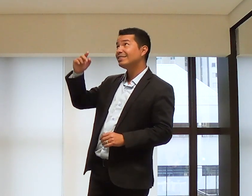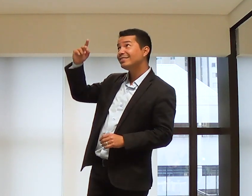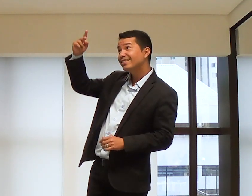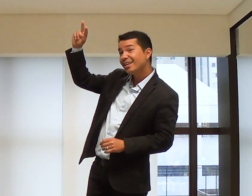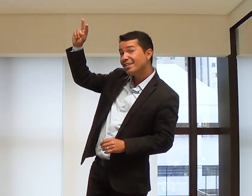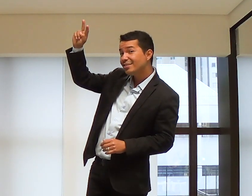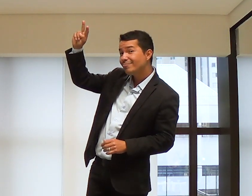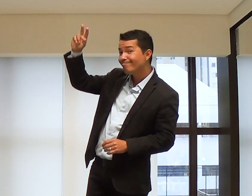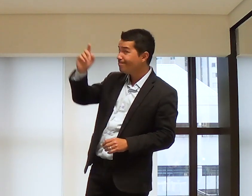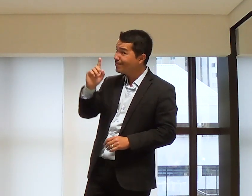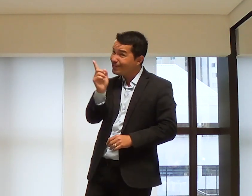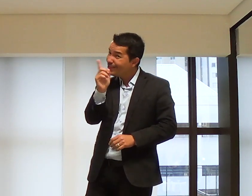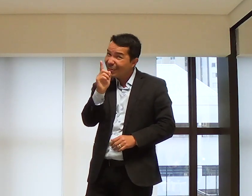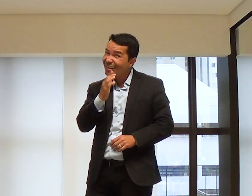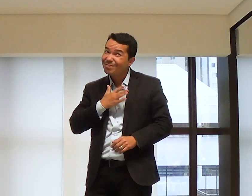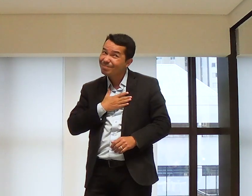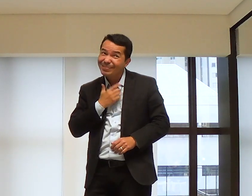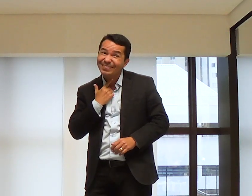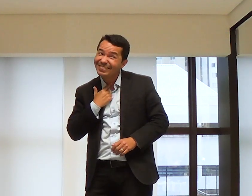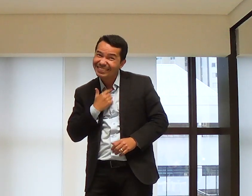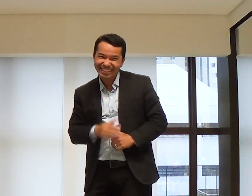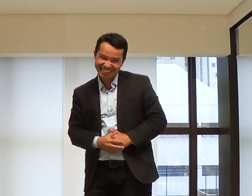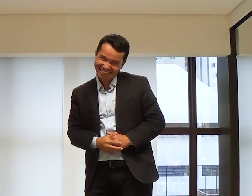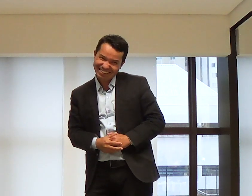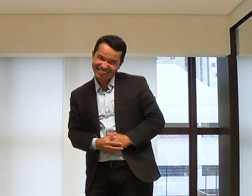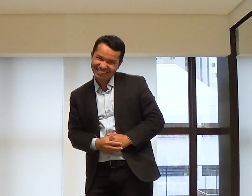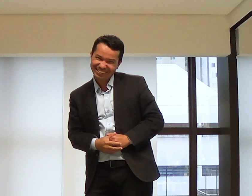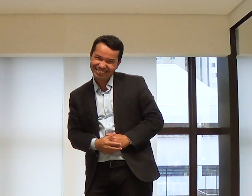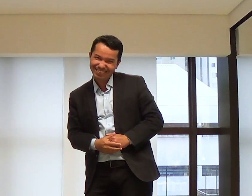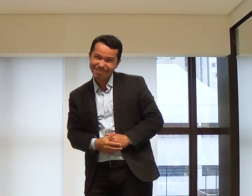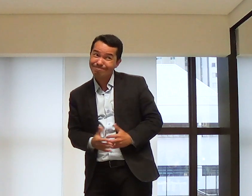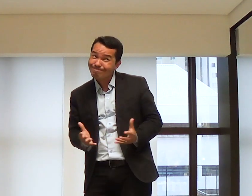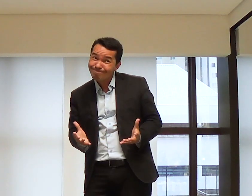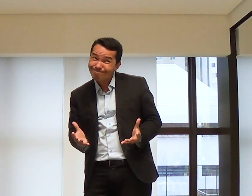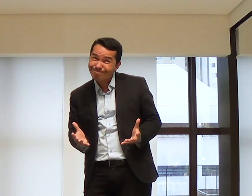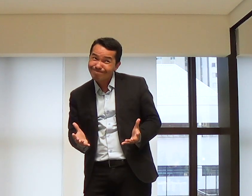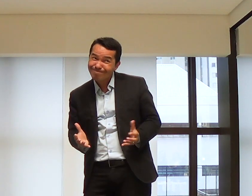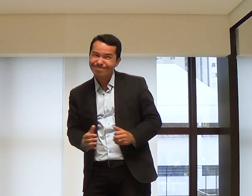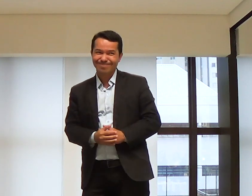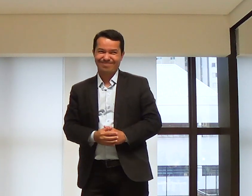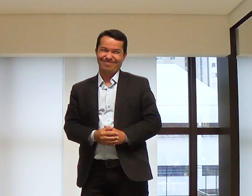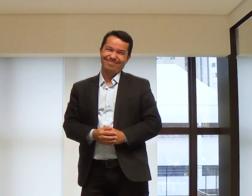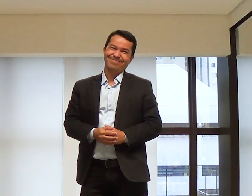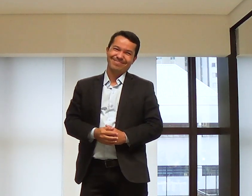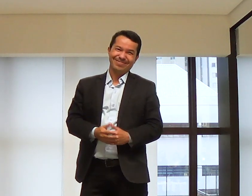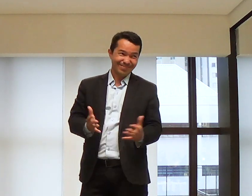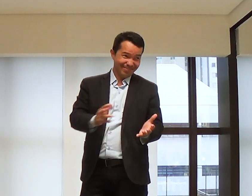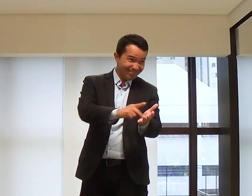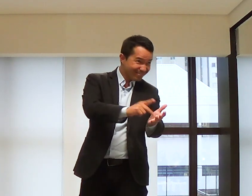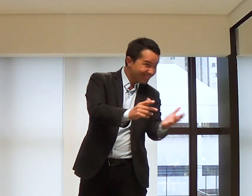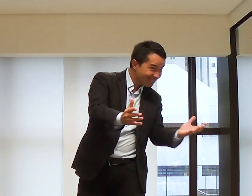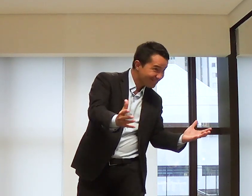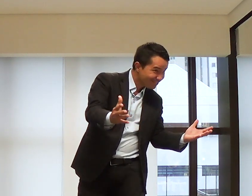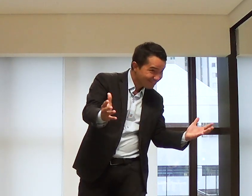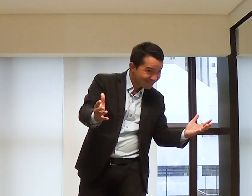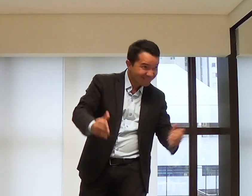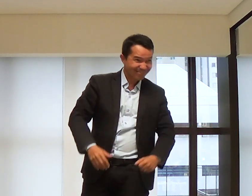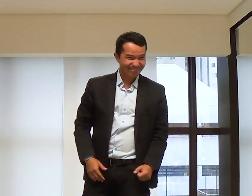às vezes, a vontade de Deus não é exatamente a nossa vontade. Não é verdade? Às vezes. Não é verdade?